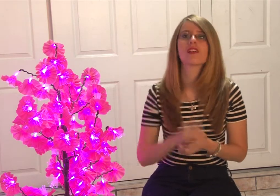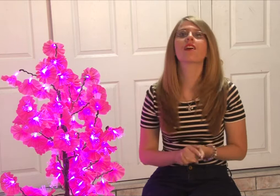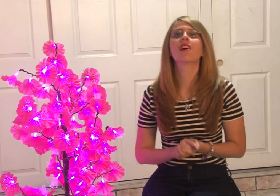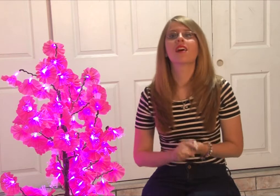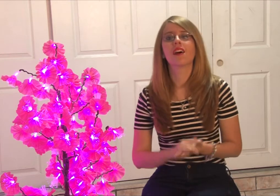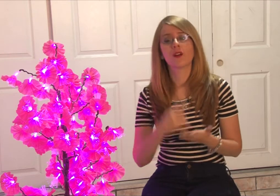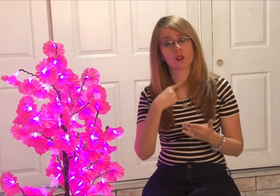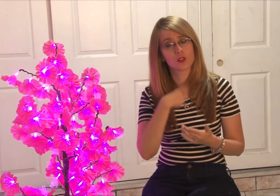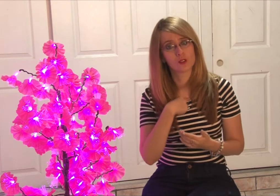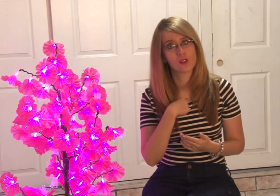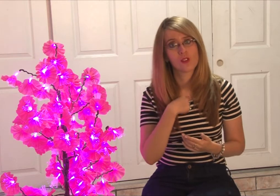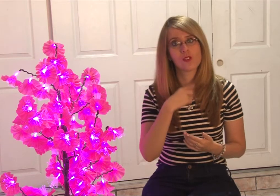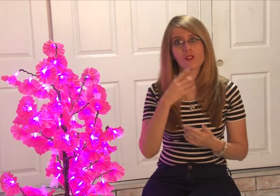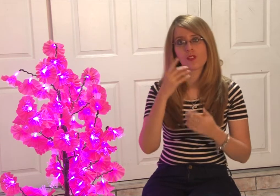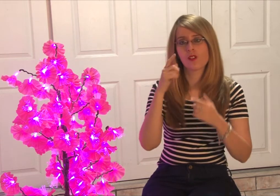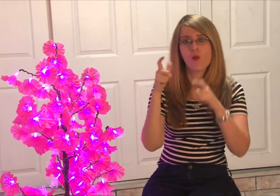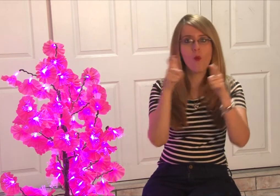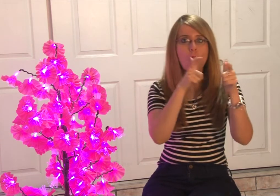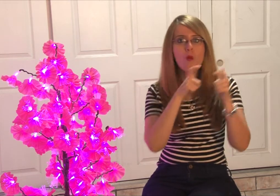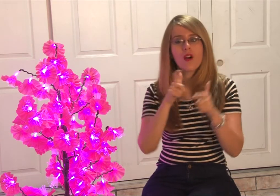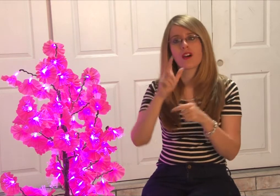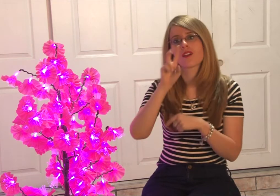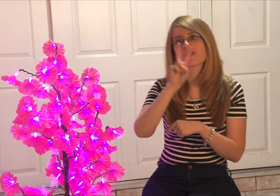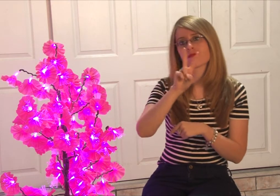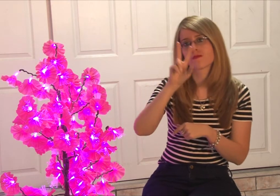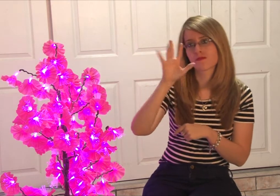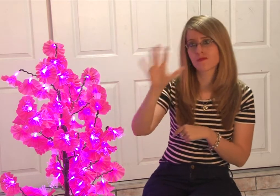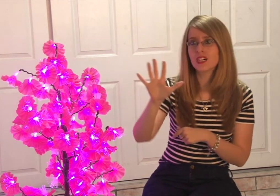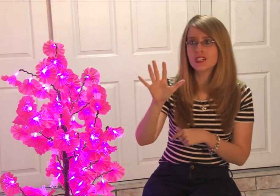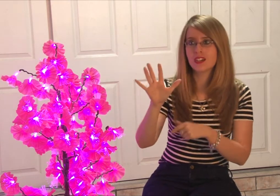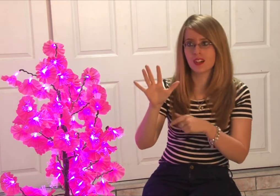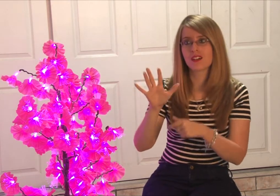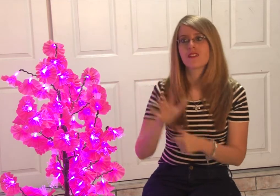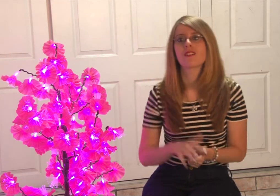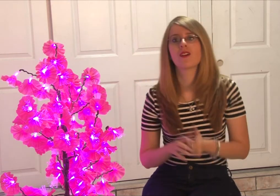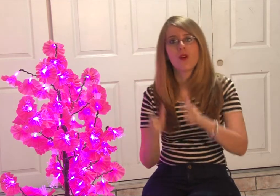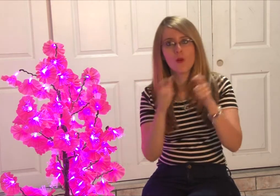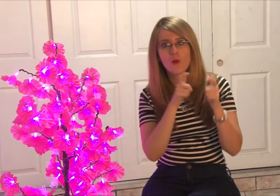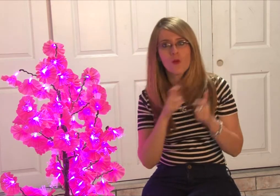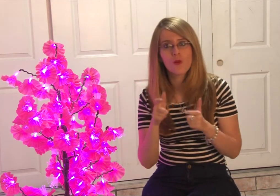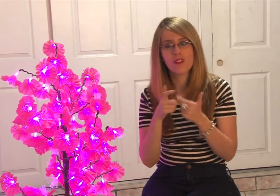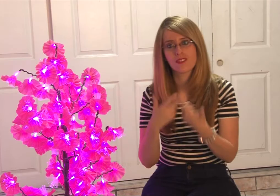Educación Especial. Tengo 25 años.